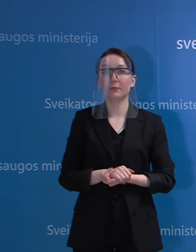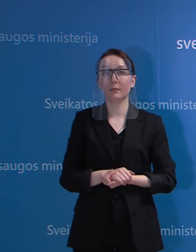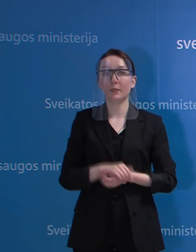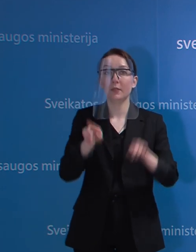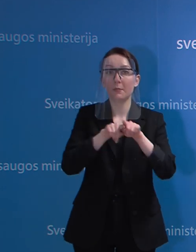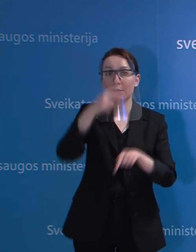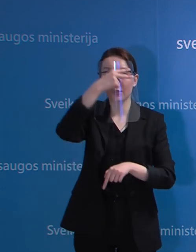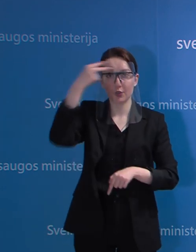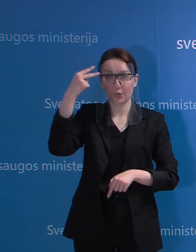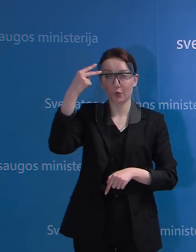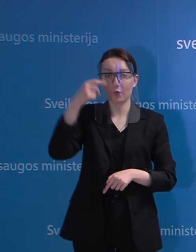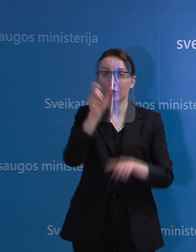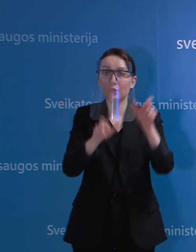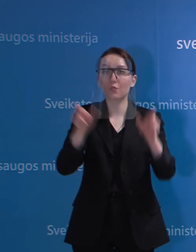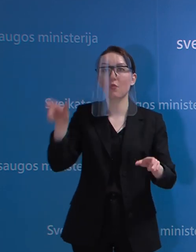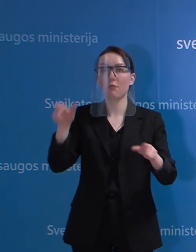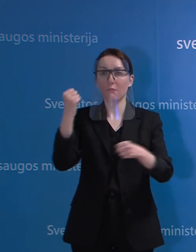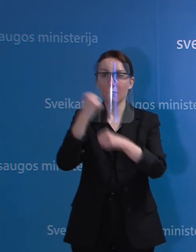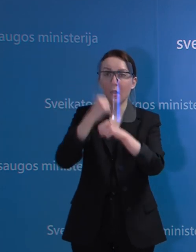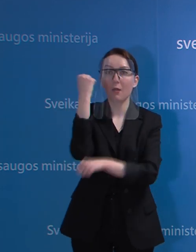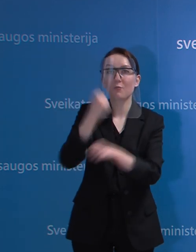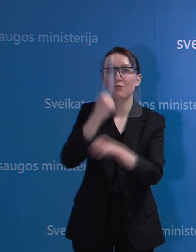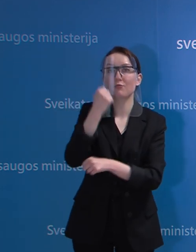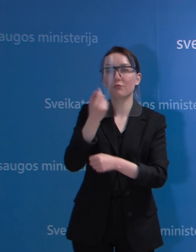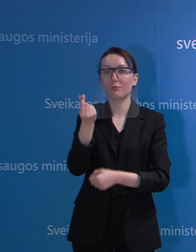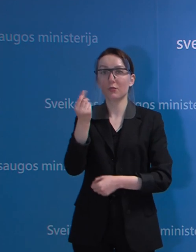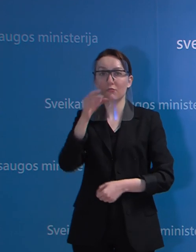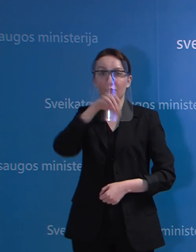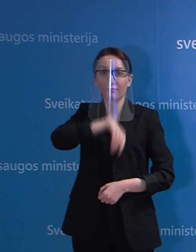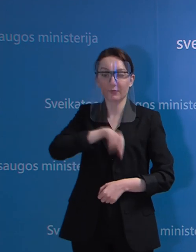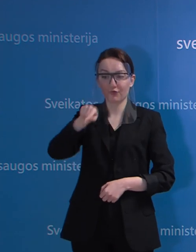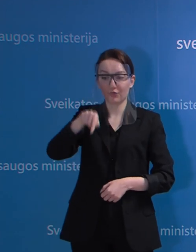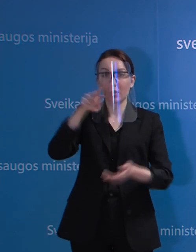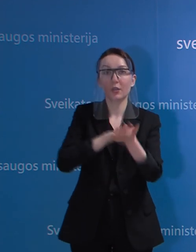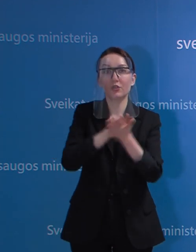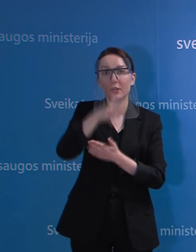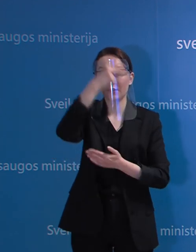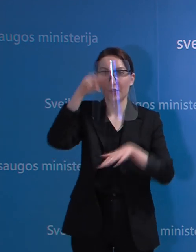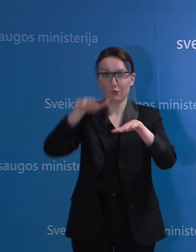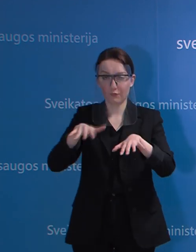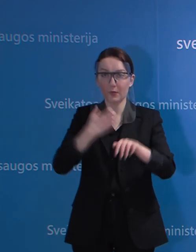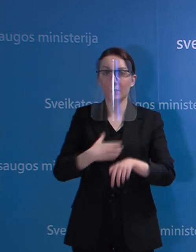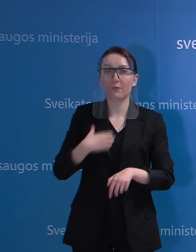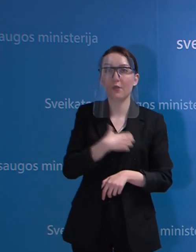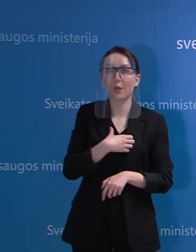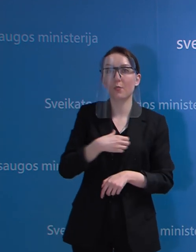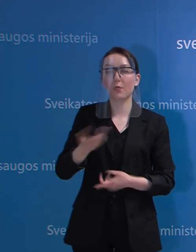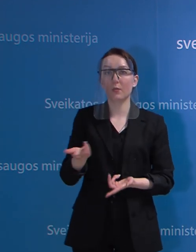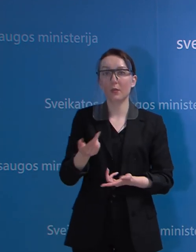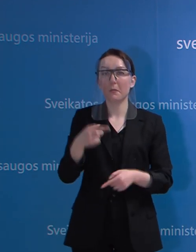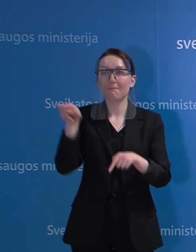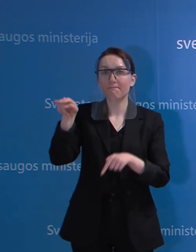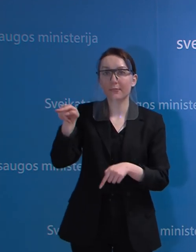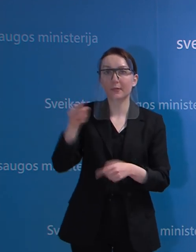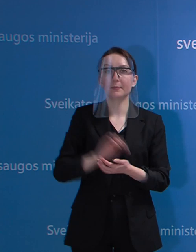mūsų Lietuvos gyventojai, darbuotojai, kurie uždirbtus pinigus vėlgi išleis Lietuvoje. Tai yra svarbu, kaip ir sakiau, ne tik dėl